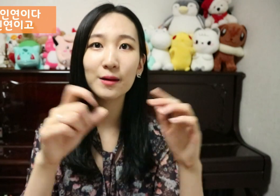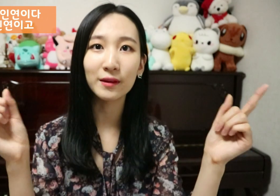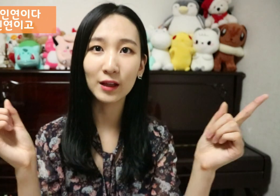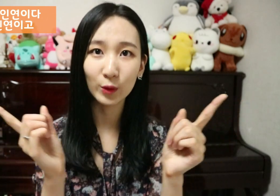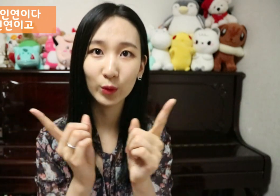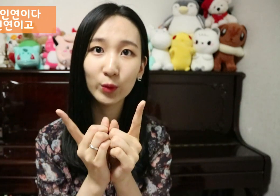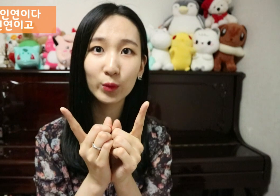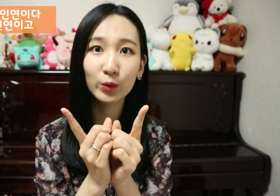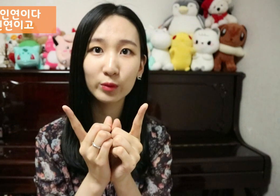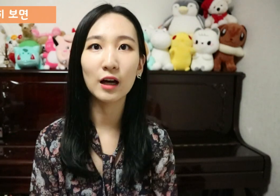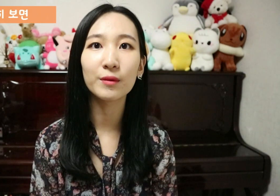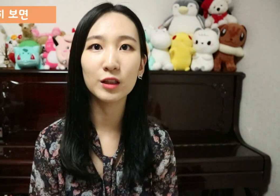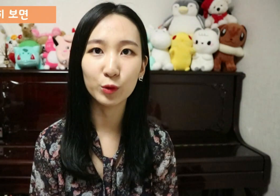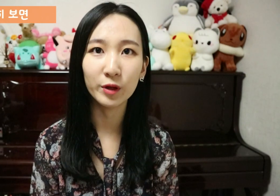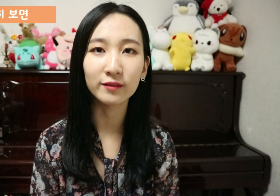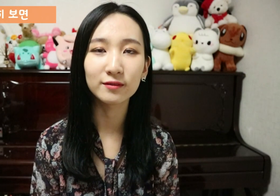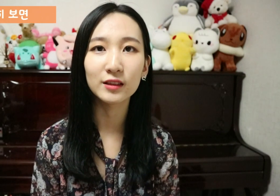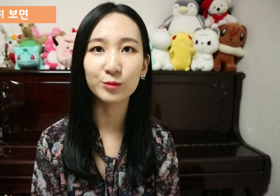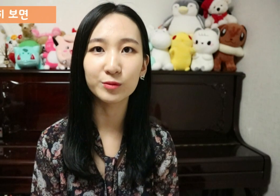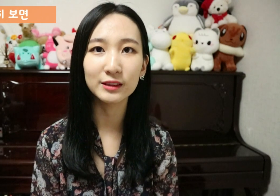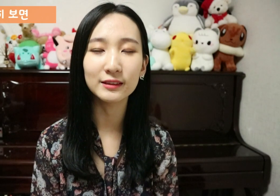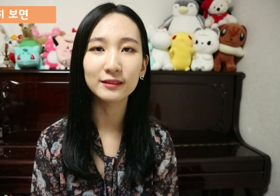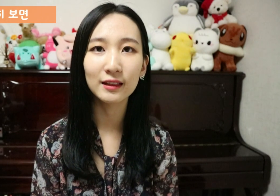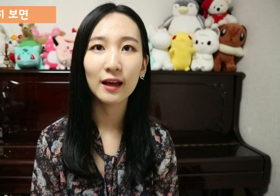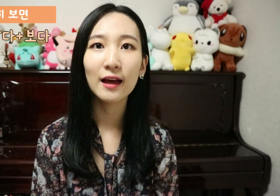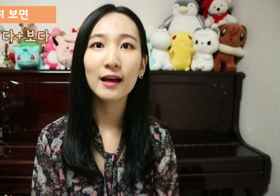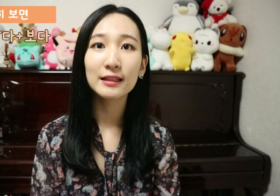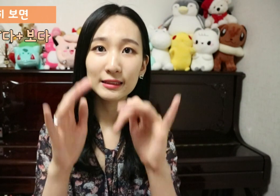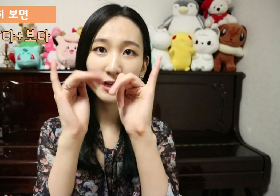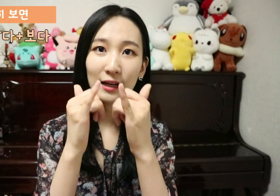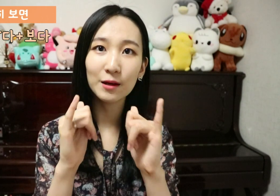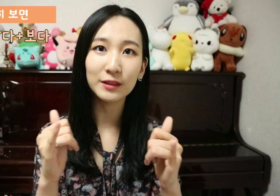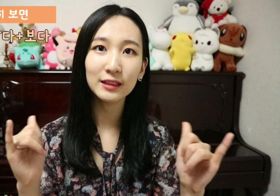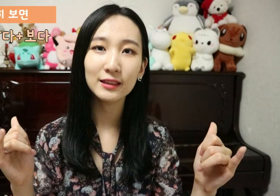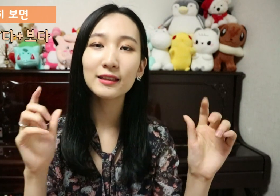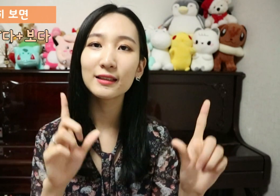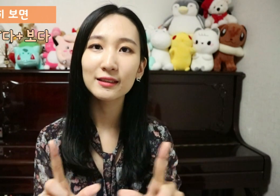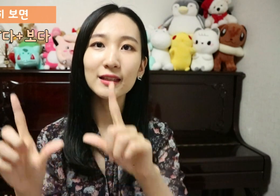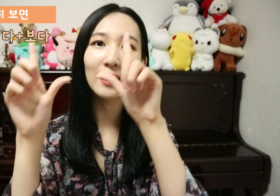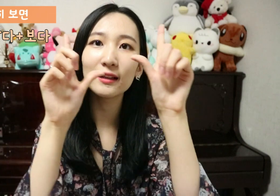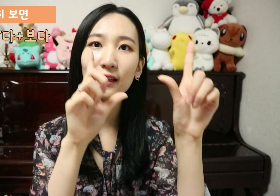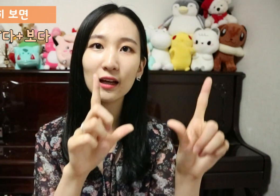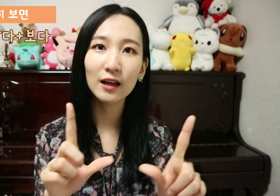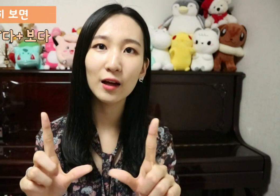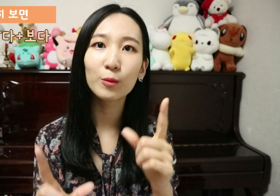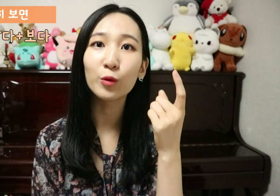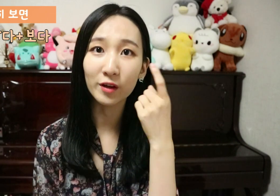만났고 가만히 보면 이 부분은 사람이 살다 보면